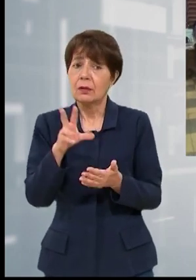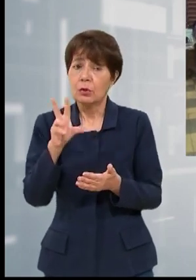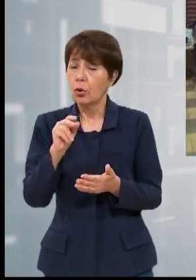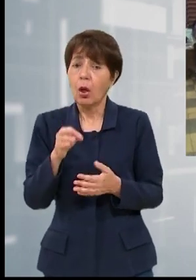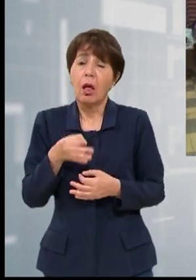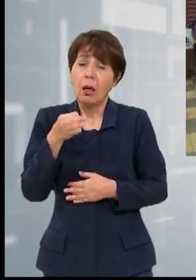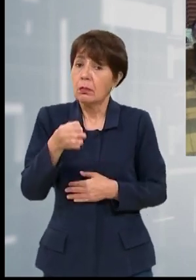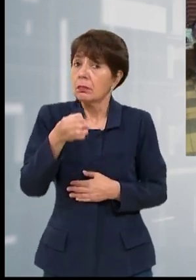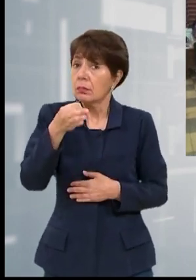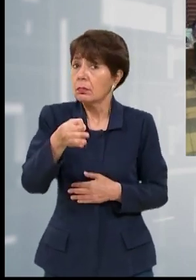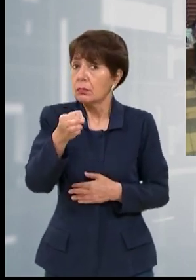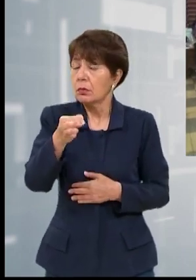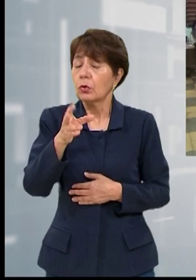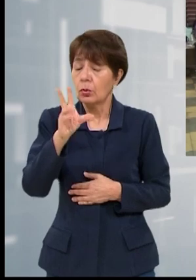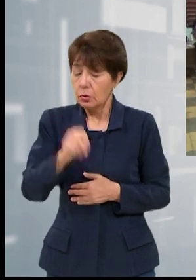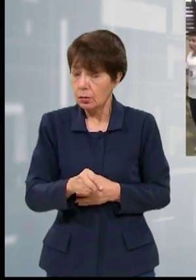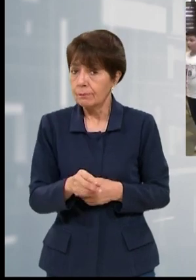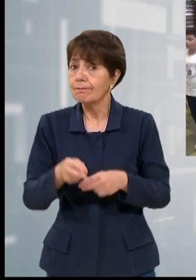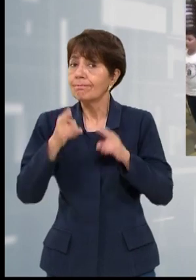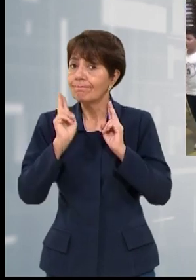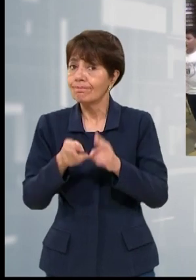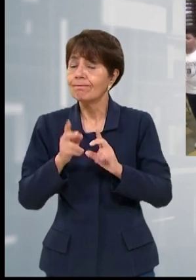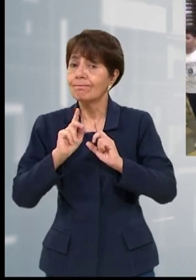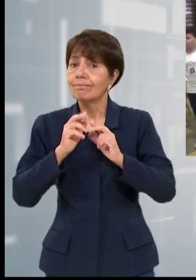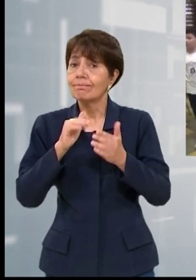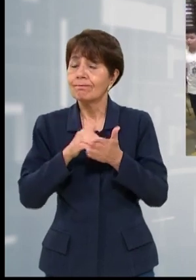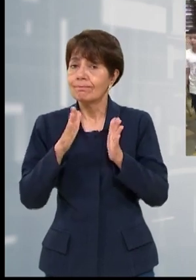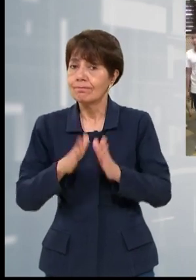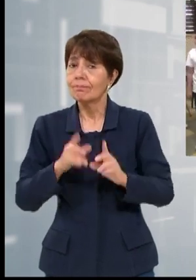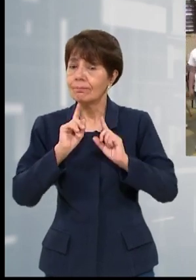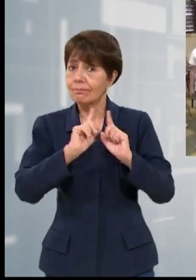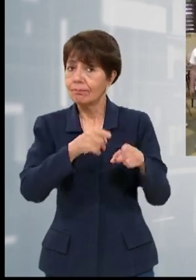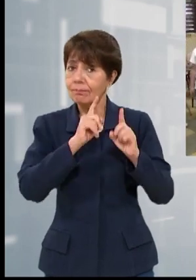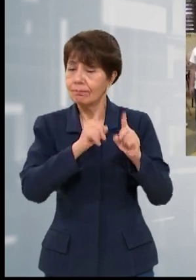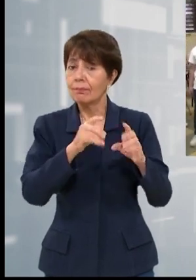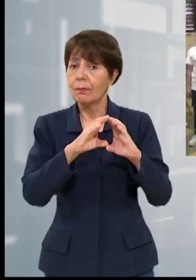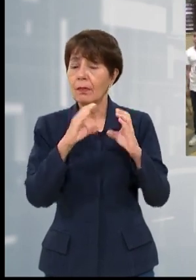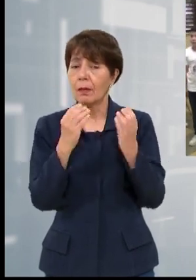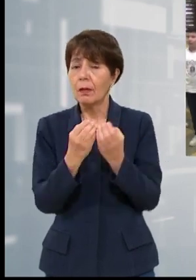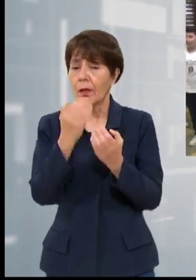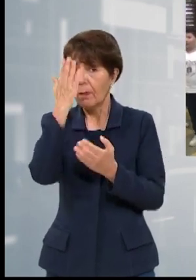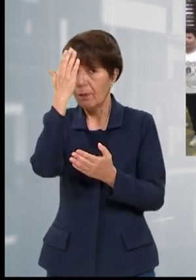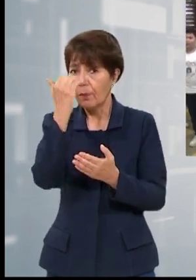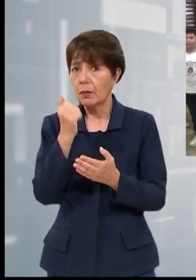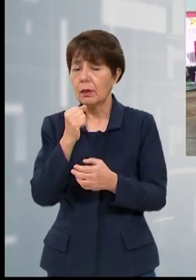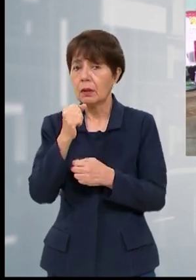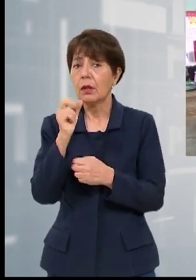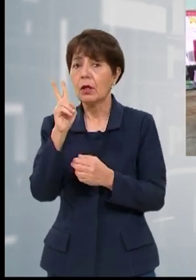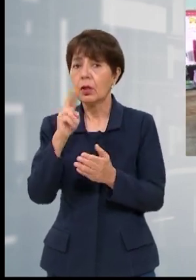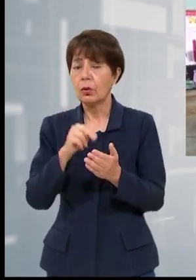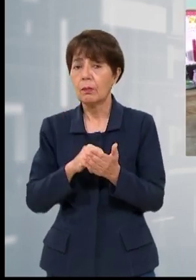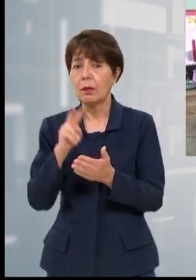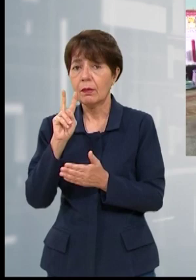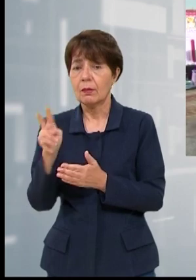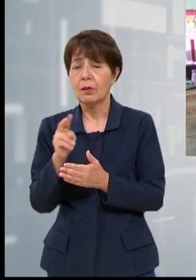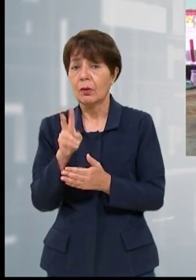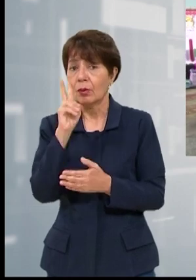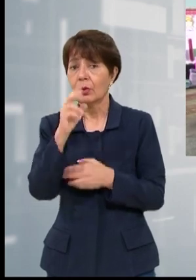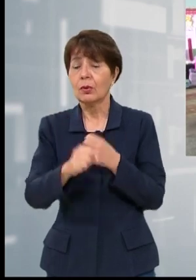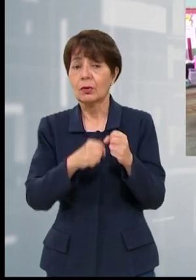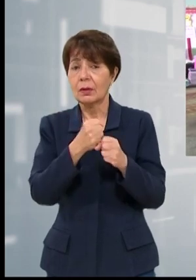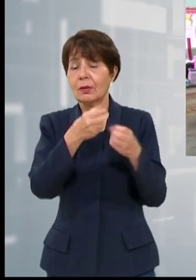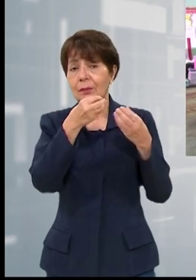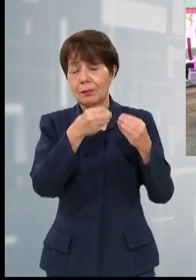seguir postergando el regreso de los estudiantes, ya que en el 2022 se acumuló dos años perdidos de